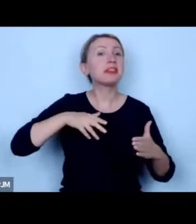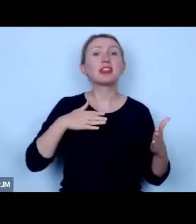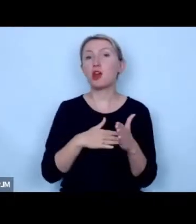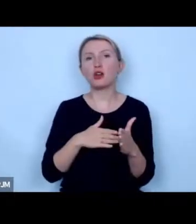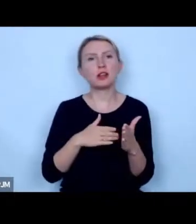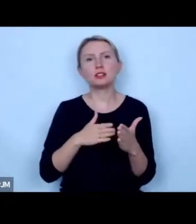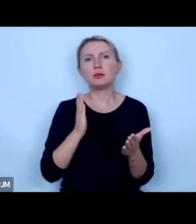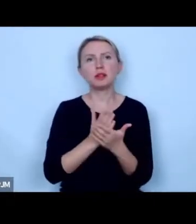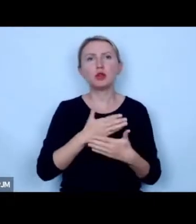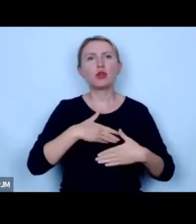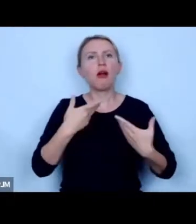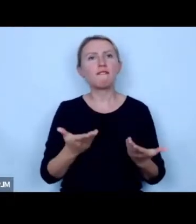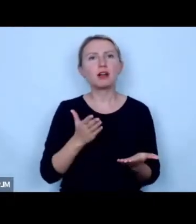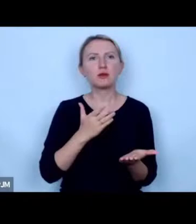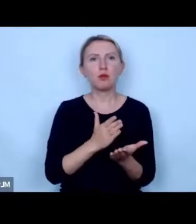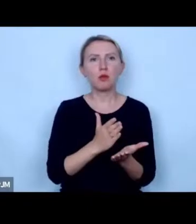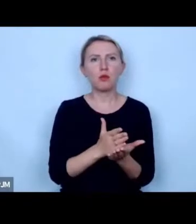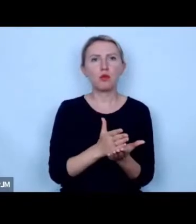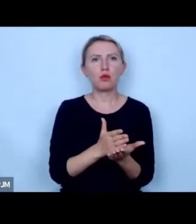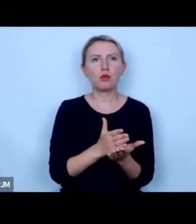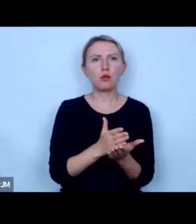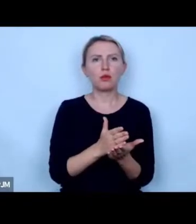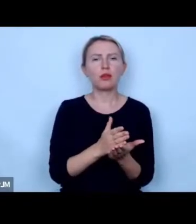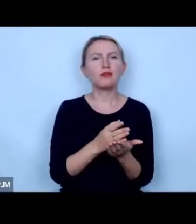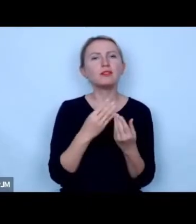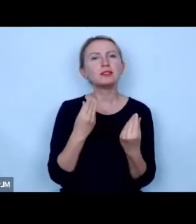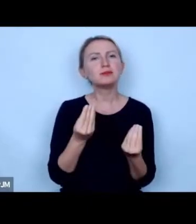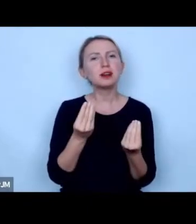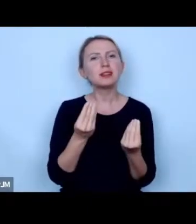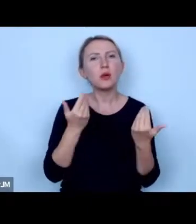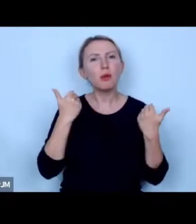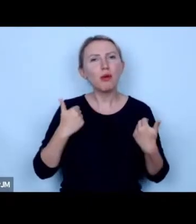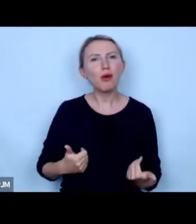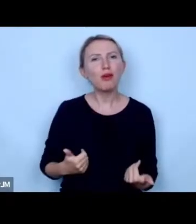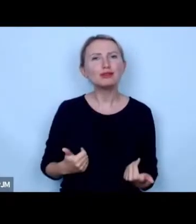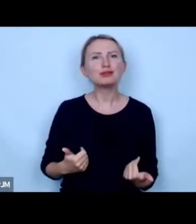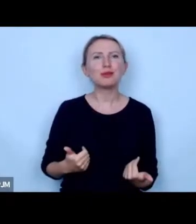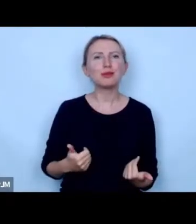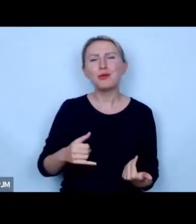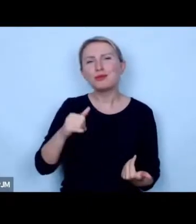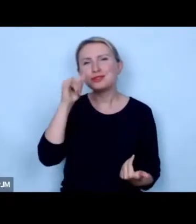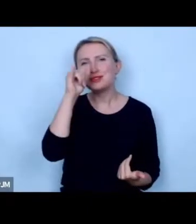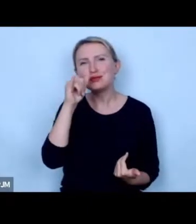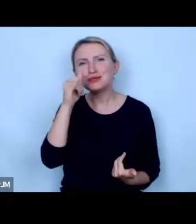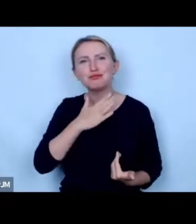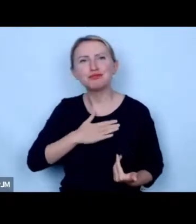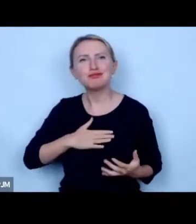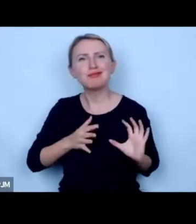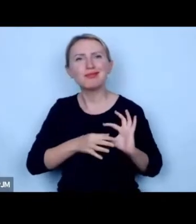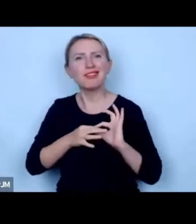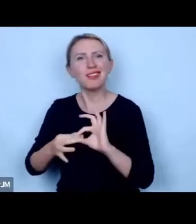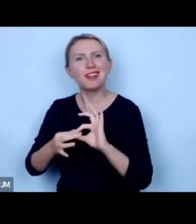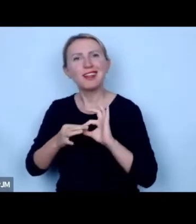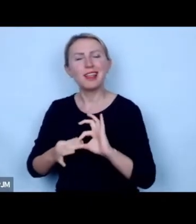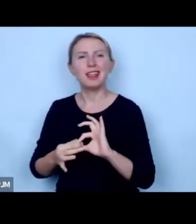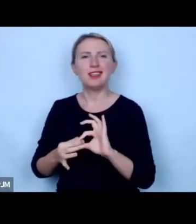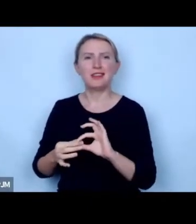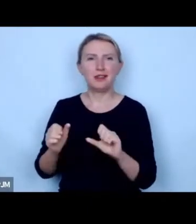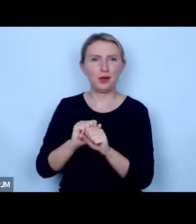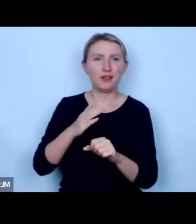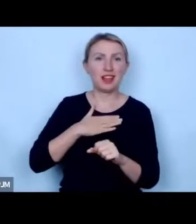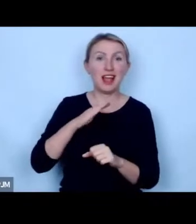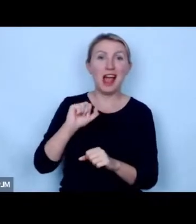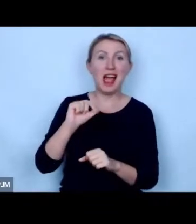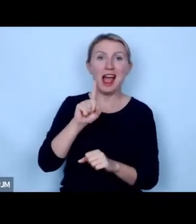się jedynie do niesienia pomocy tym wspaniałym osobom świńskim które znajdują się w naszym